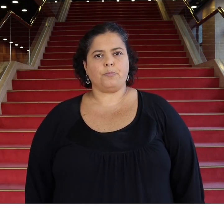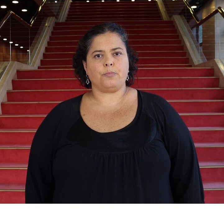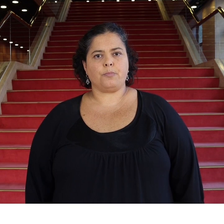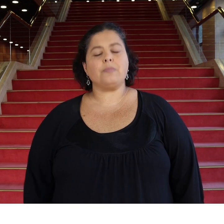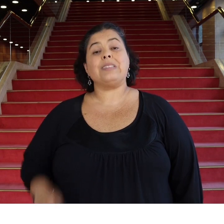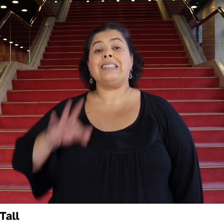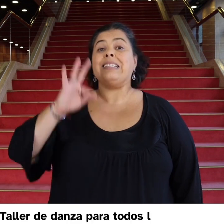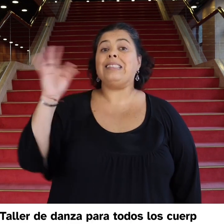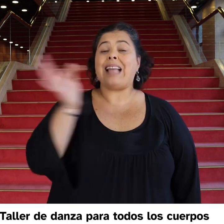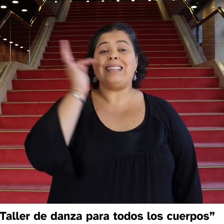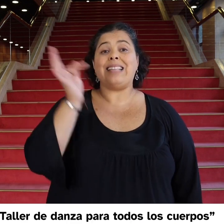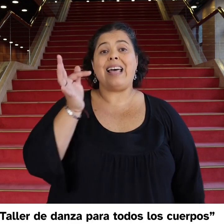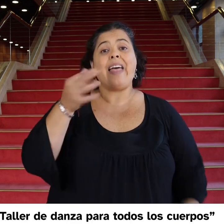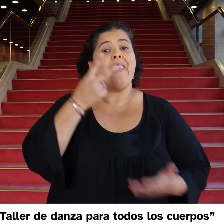Taller de danza para todos